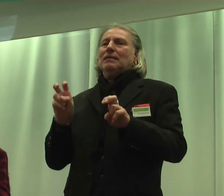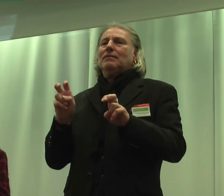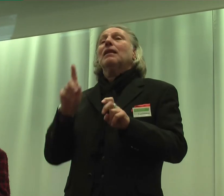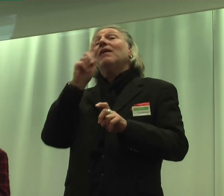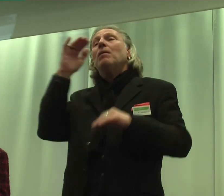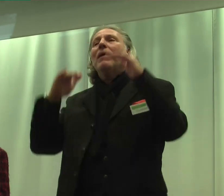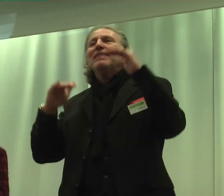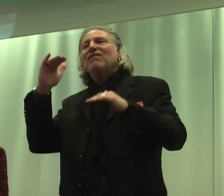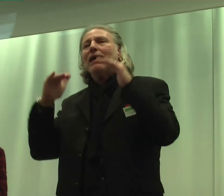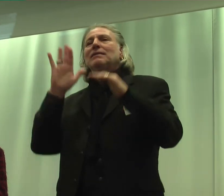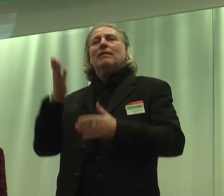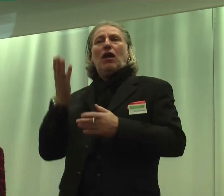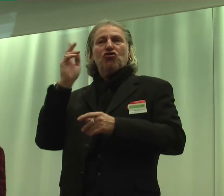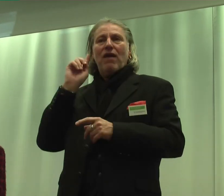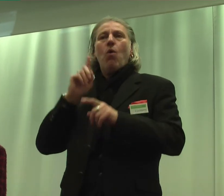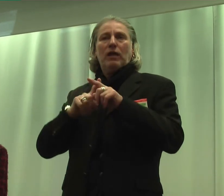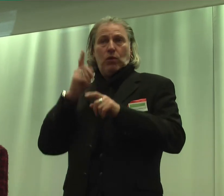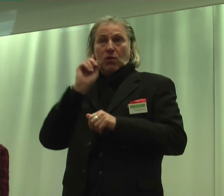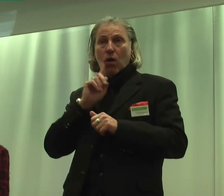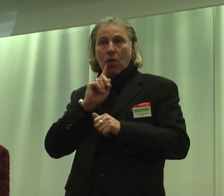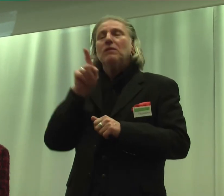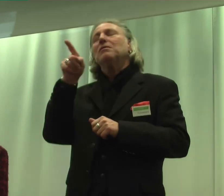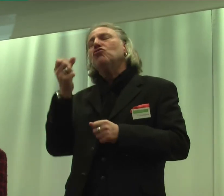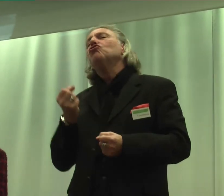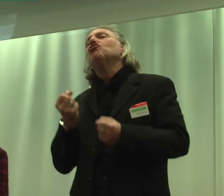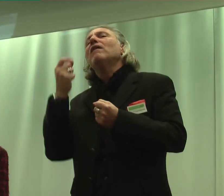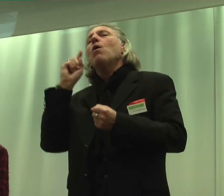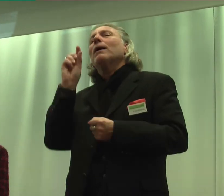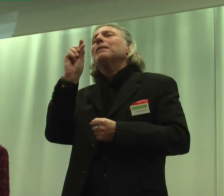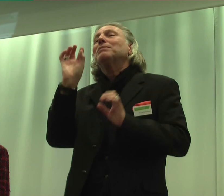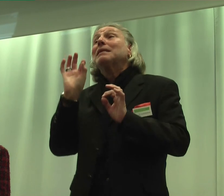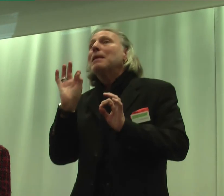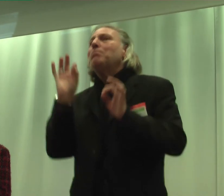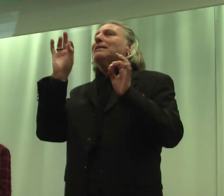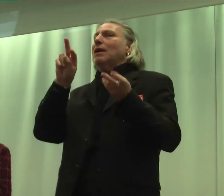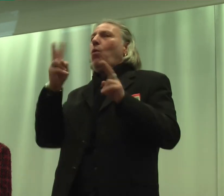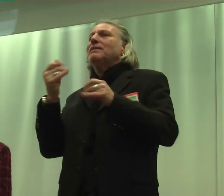Gehörlosen, dann scheint es den Schwerlosen etwas besser zu geben, als den Gehörlosen.